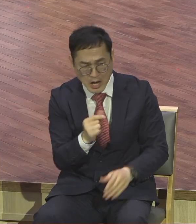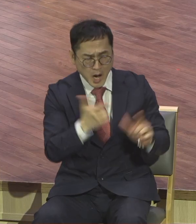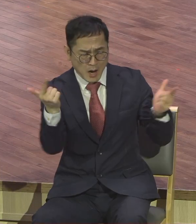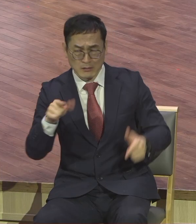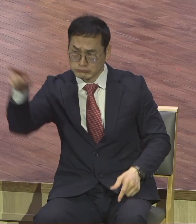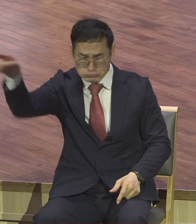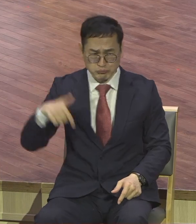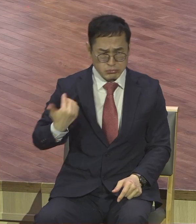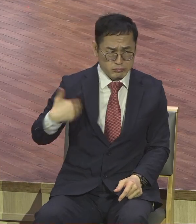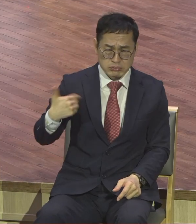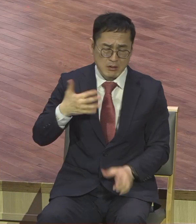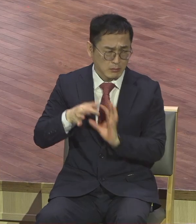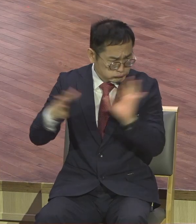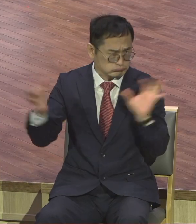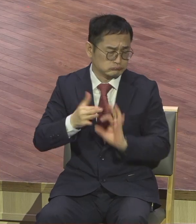했음에도 불구하고